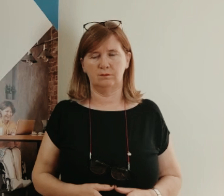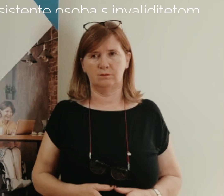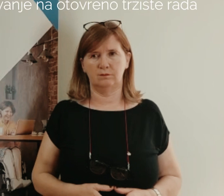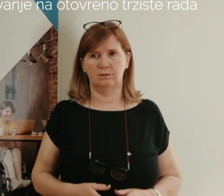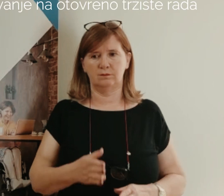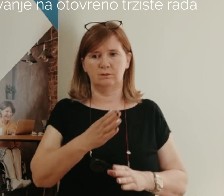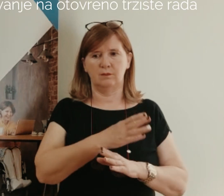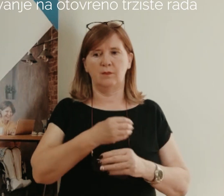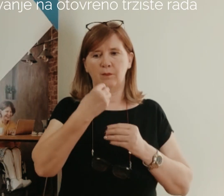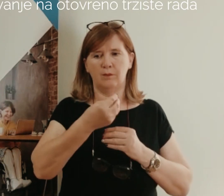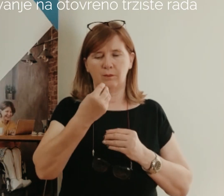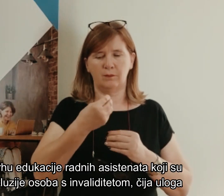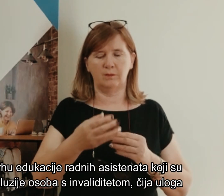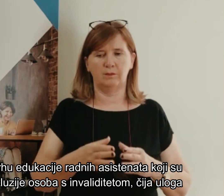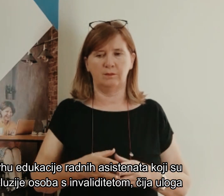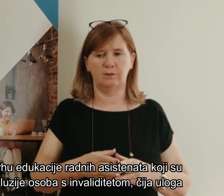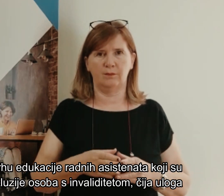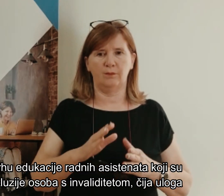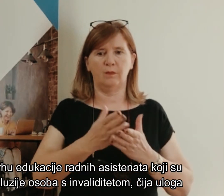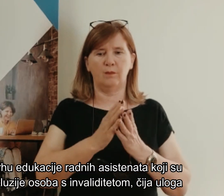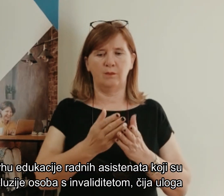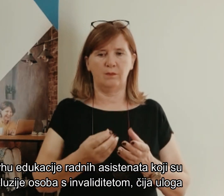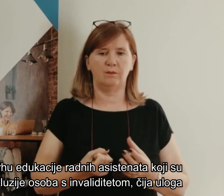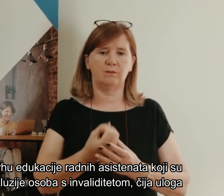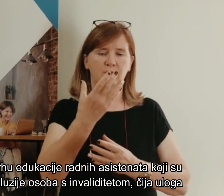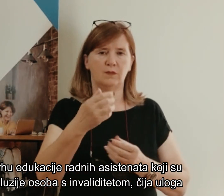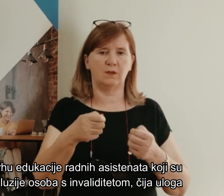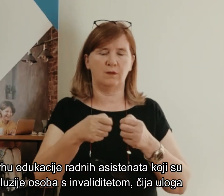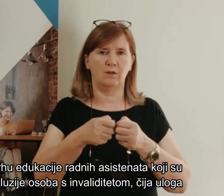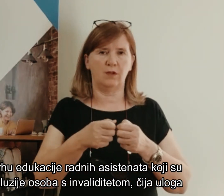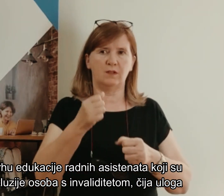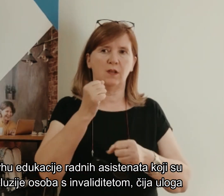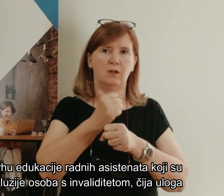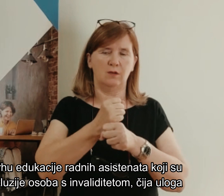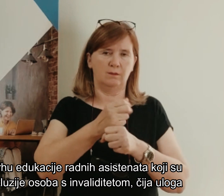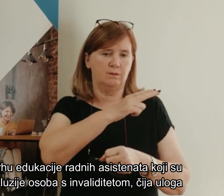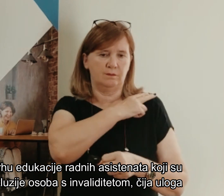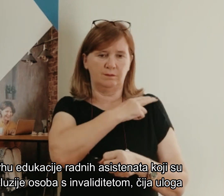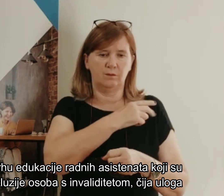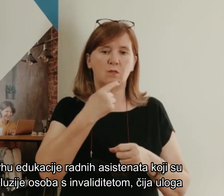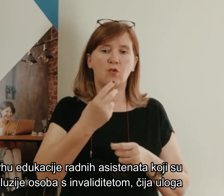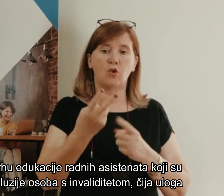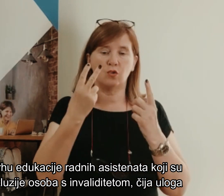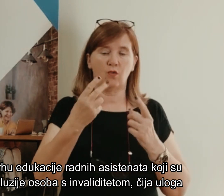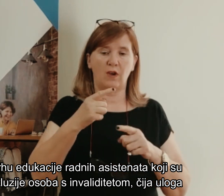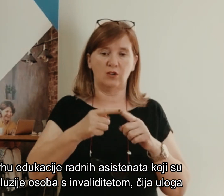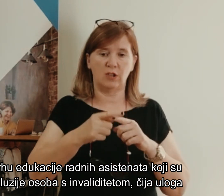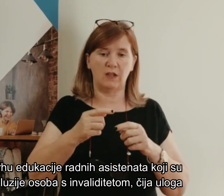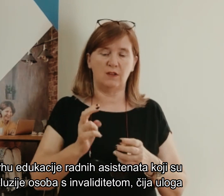Predgovor. Priručnik je nastao u svrhu edukacije radnih asistenata koji su bitan segment radne inkluzije osoba s